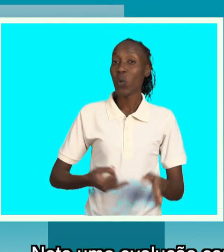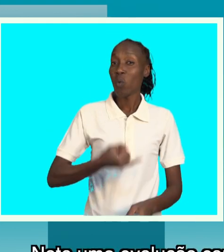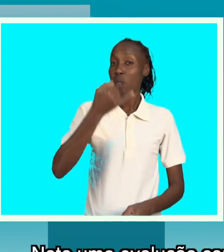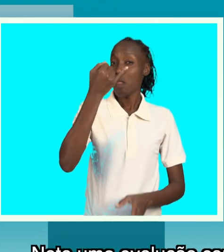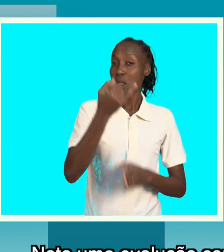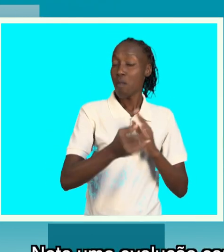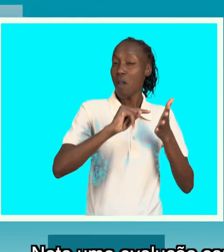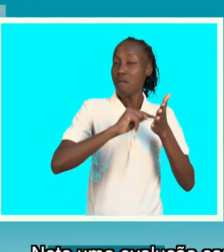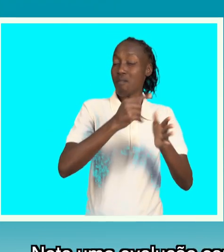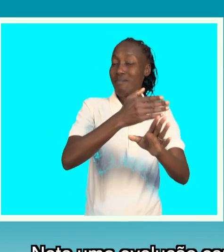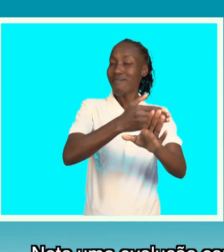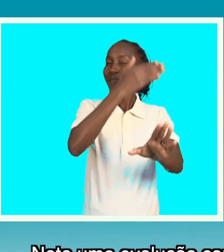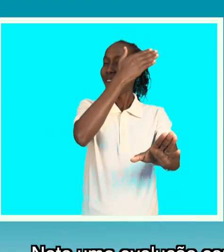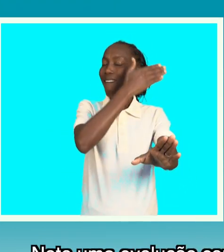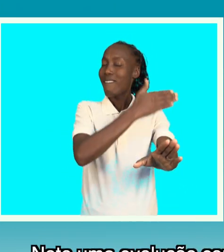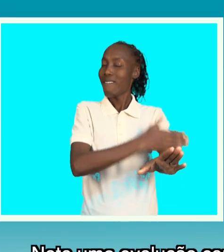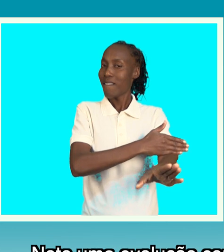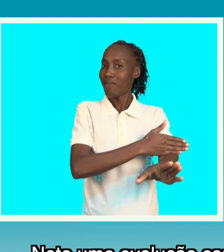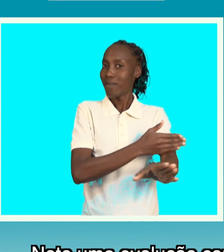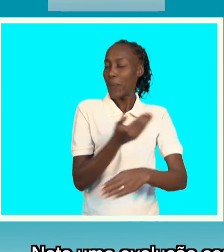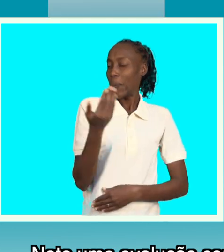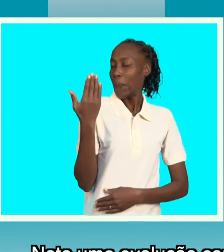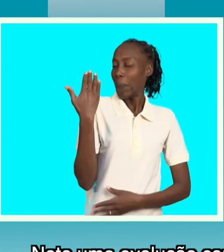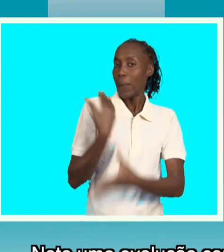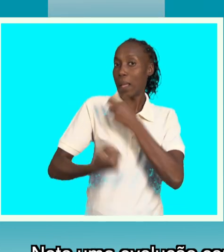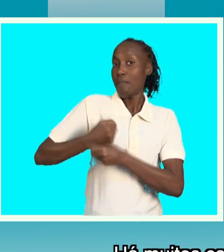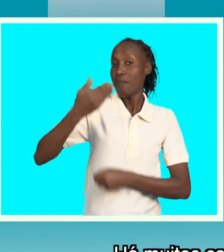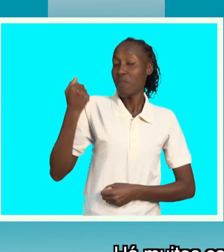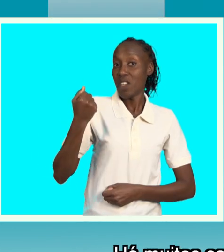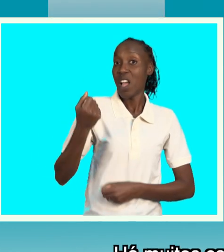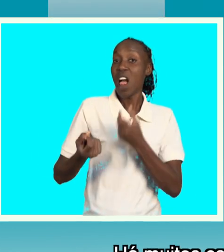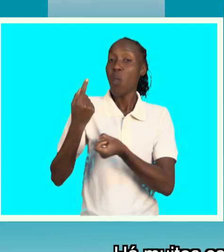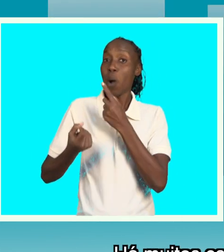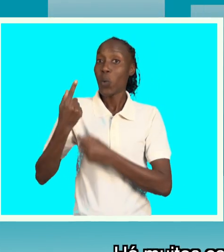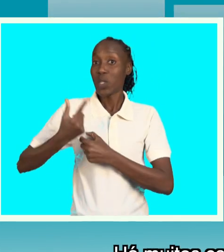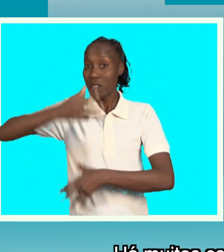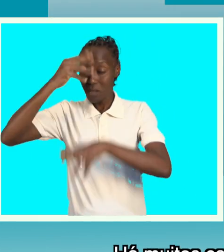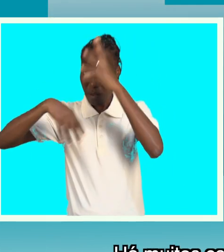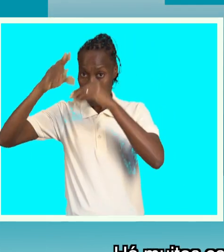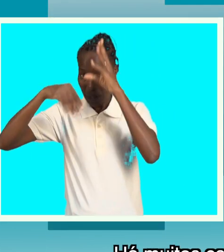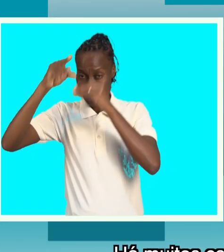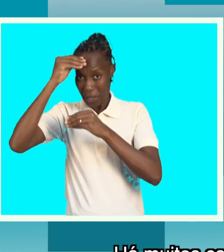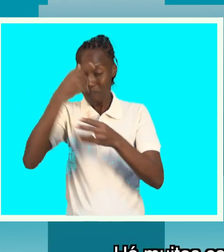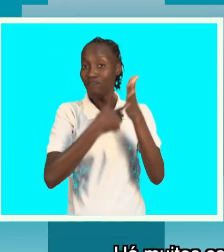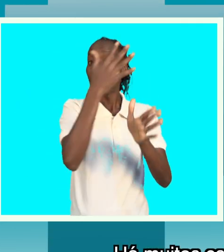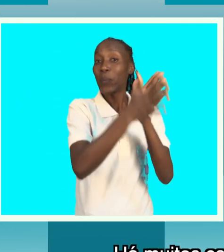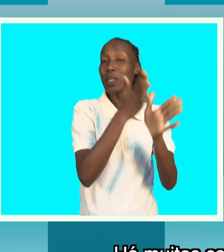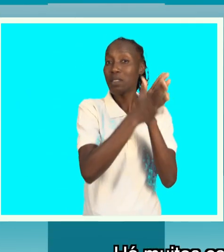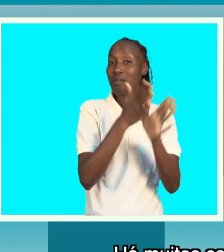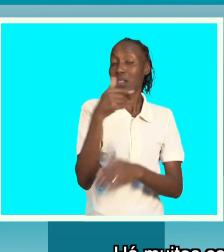Noto uma evolução comparativamente aos anos atrás. Há muitas coisas que evoluíram na aprendizagem em termos